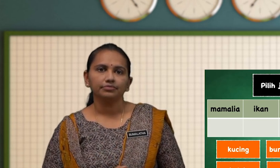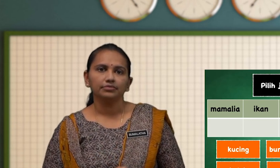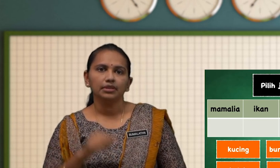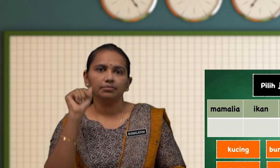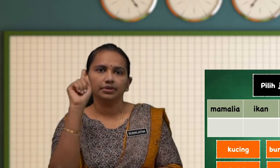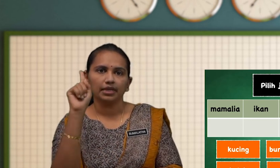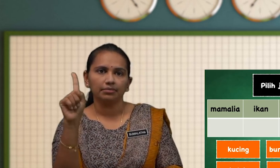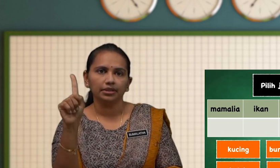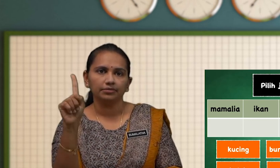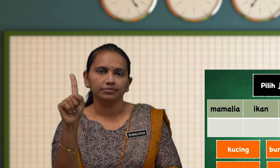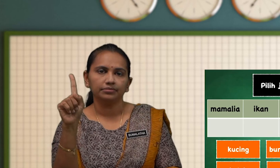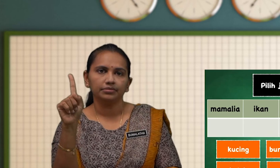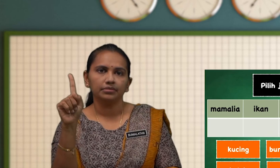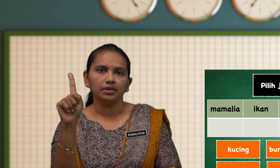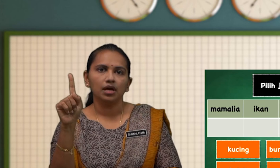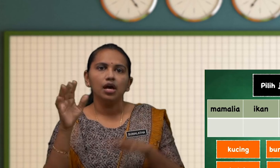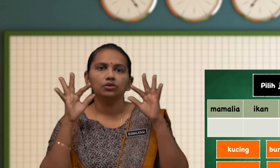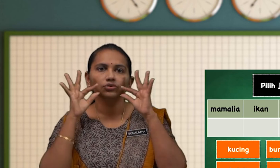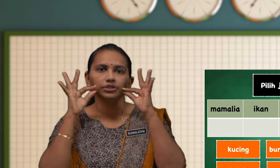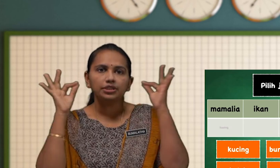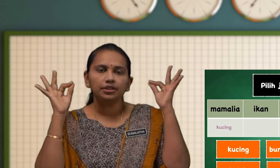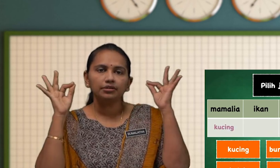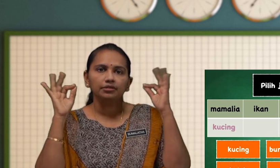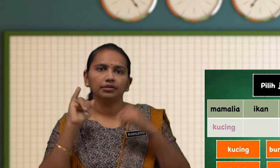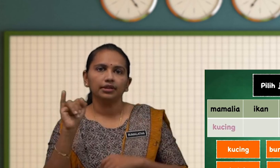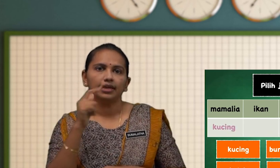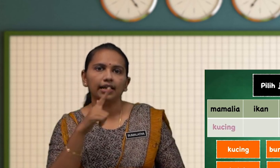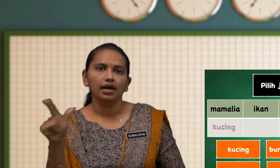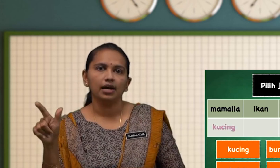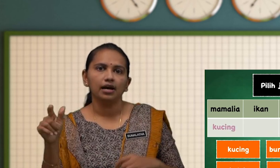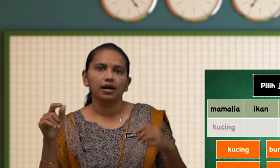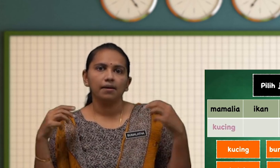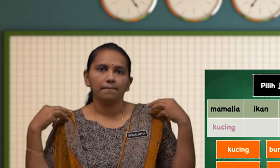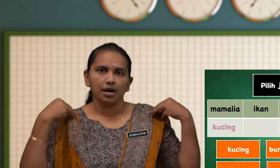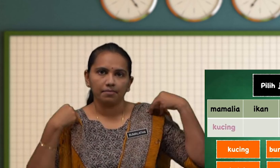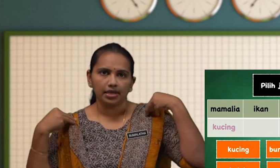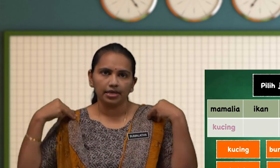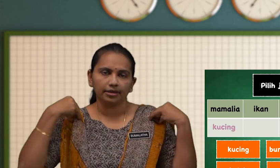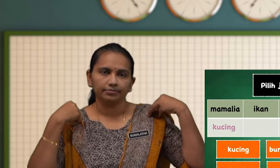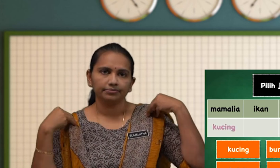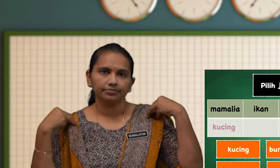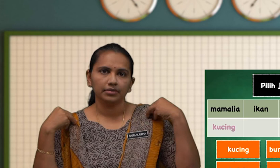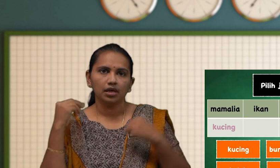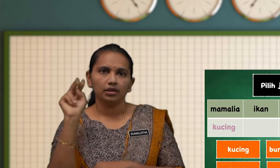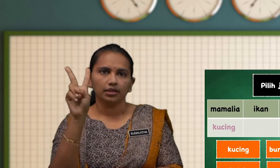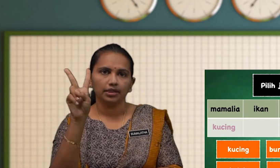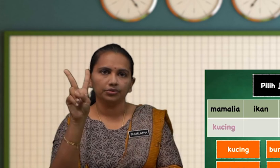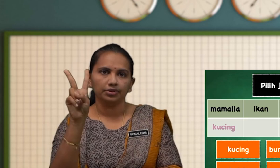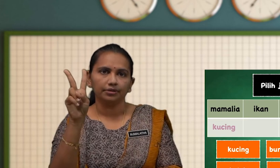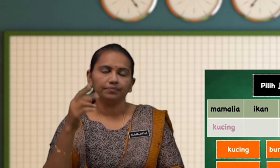Pertama Kucing Ialah Mamalia Kedua